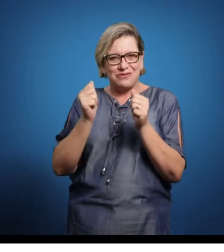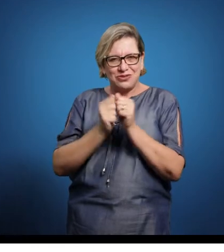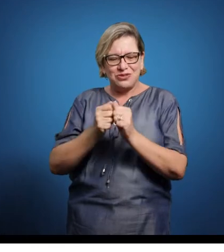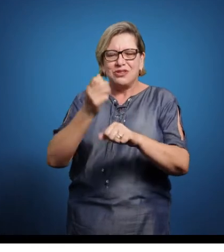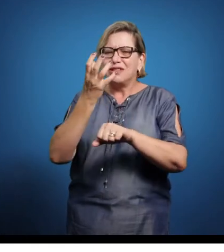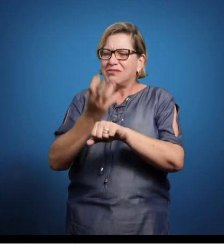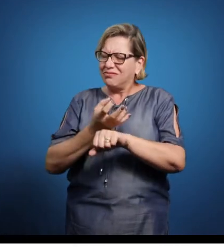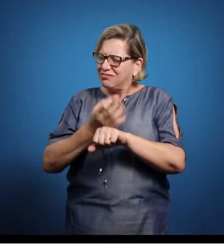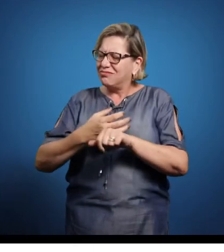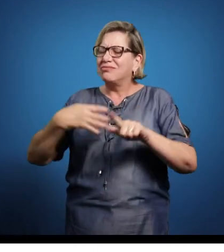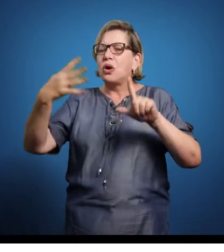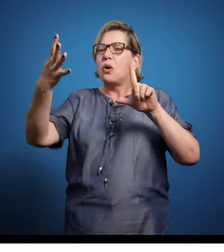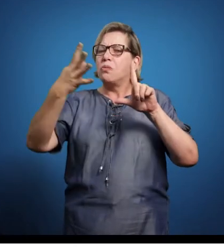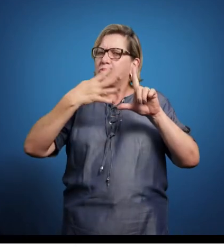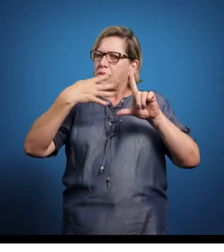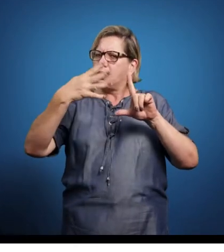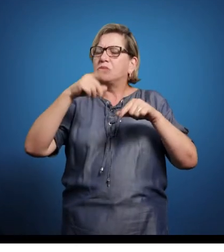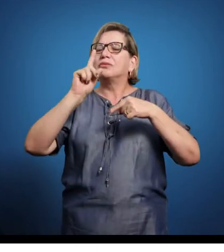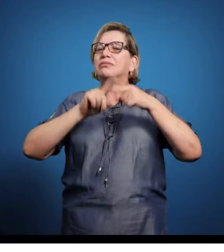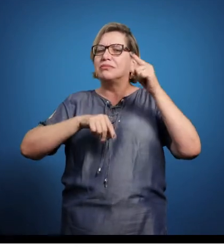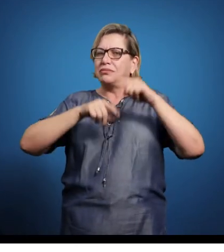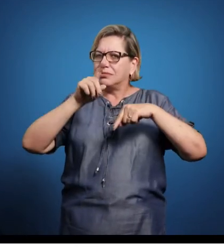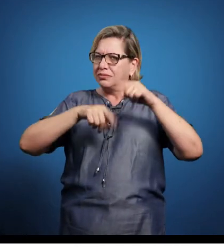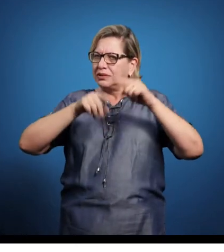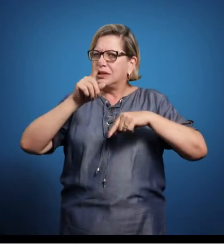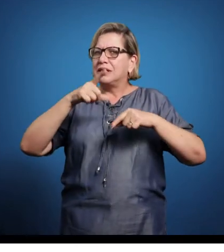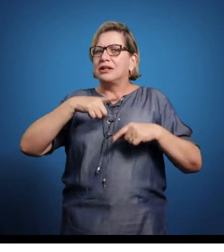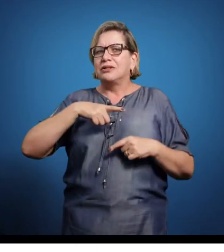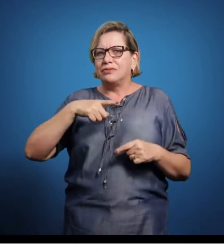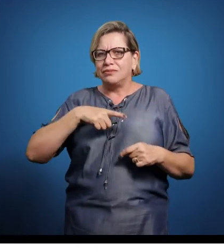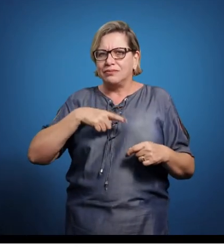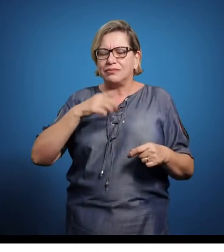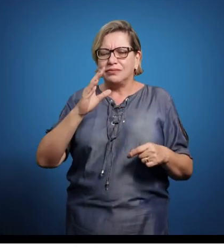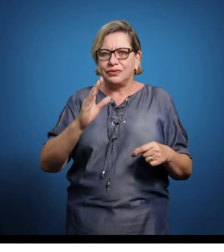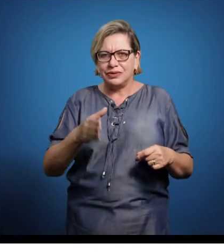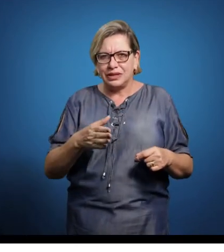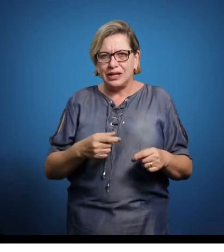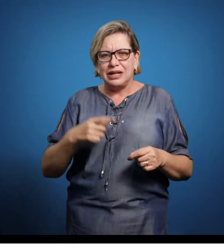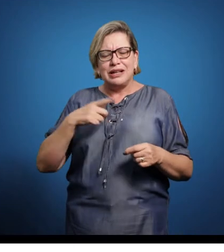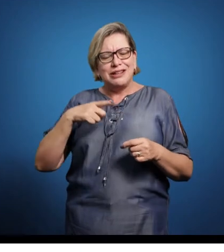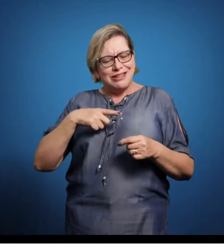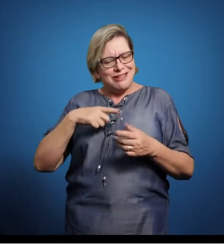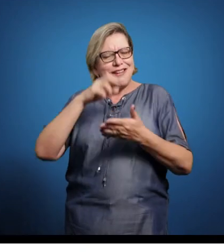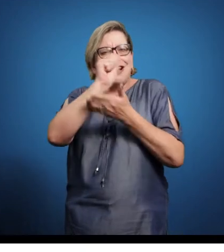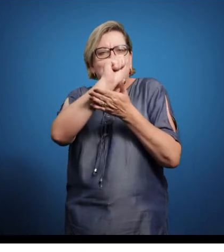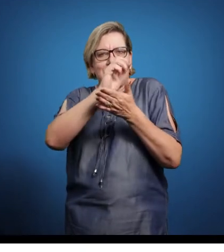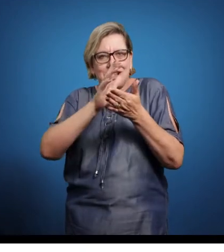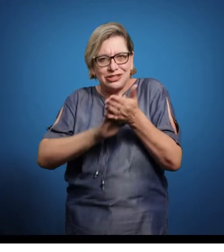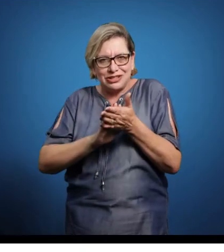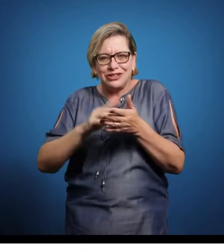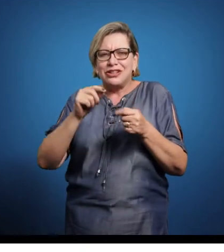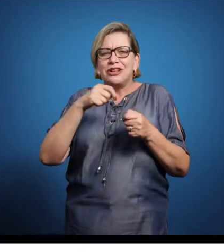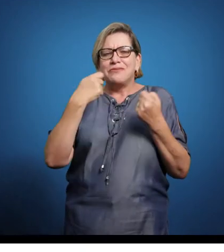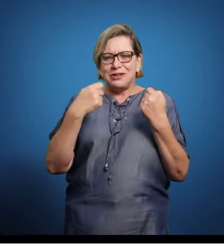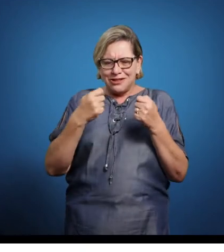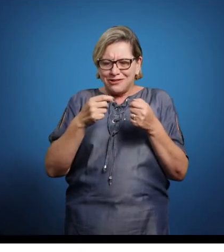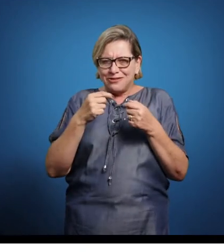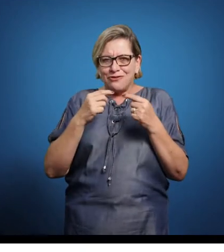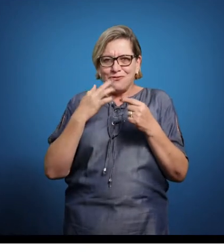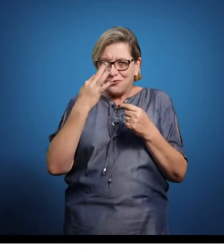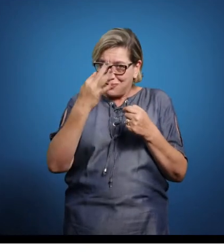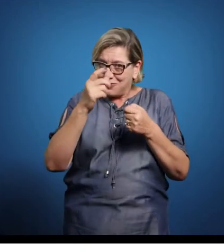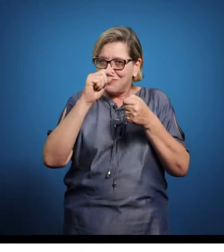está na plataforma, temos algumas unidades ali diferenciadas. Vocês terão tarefas, terão que fazer algumas pesquisas,